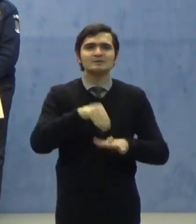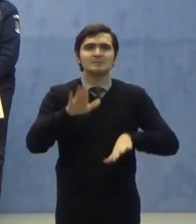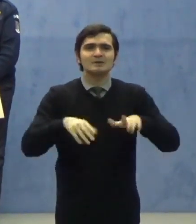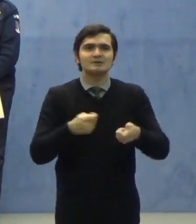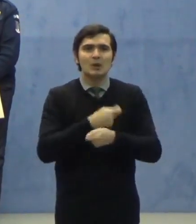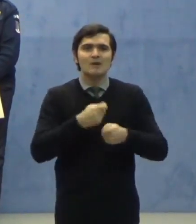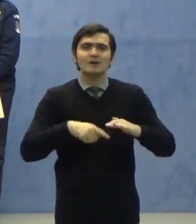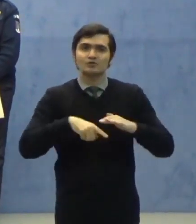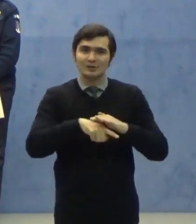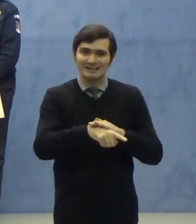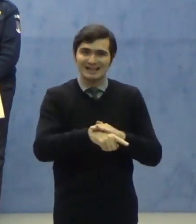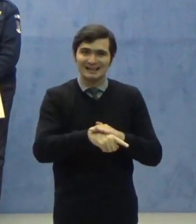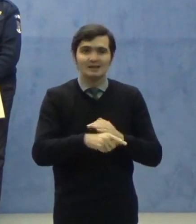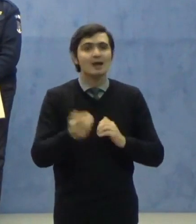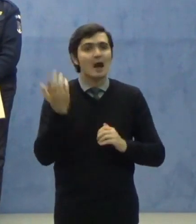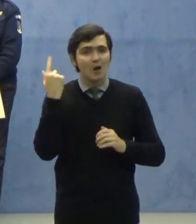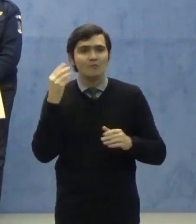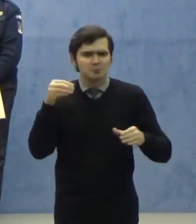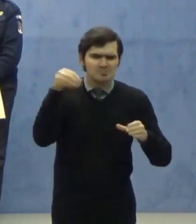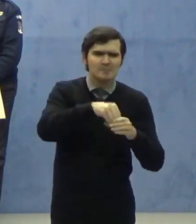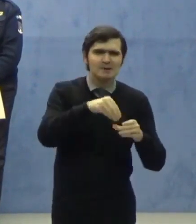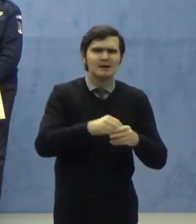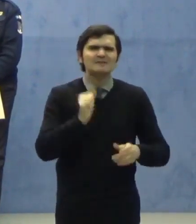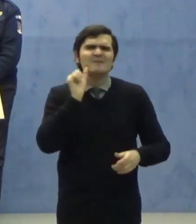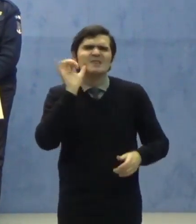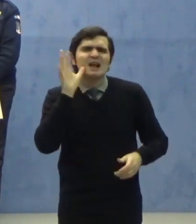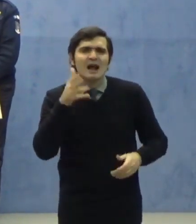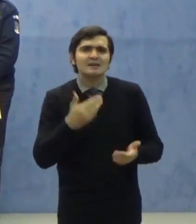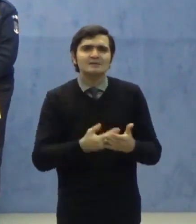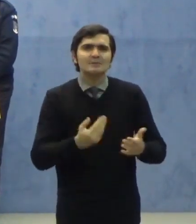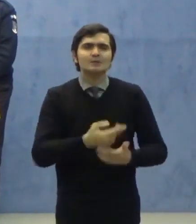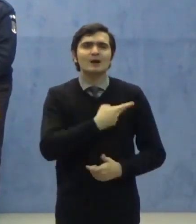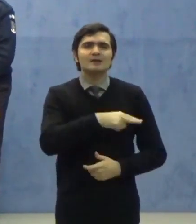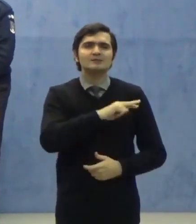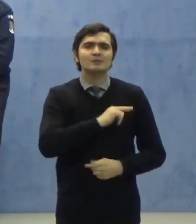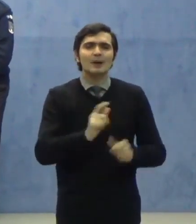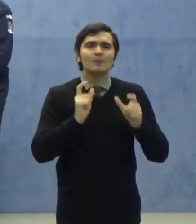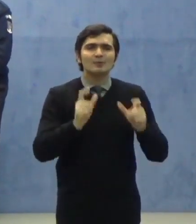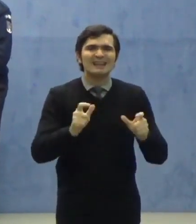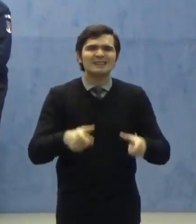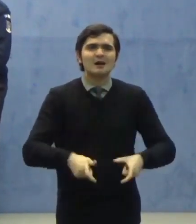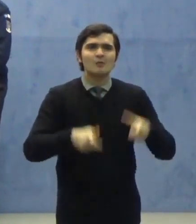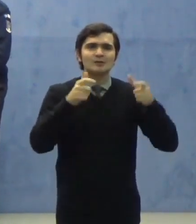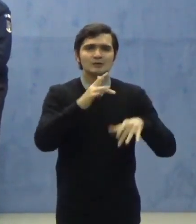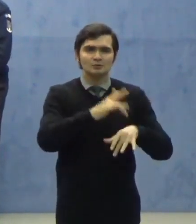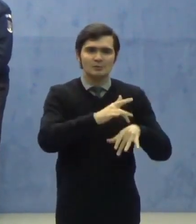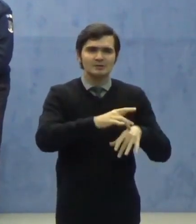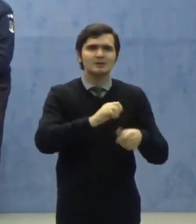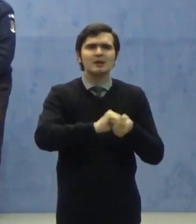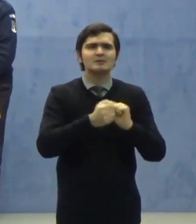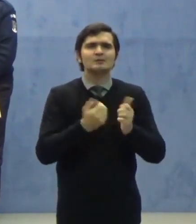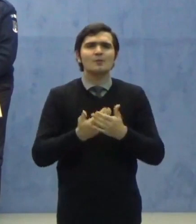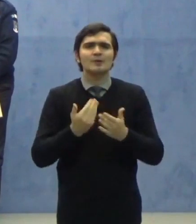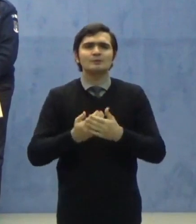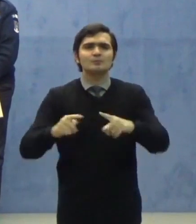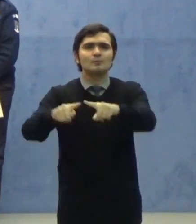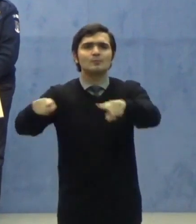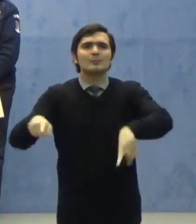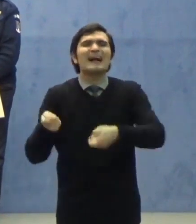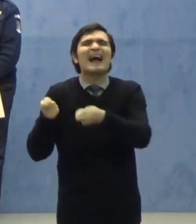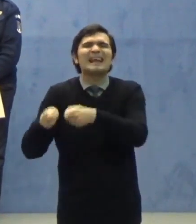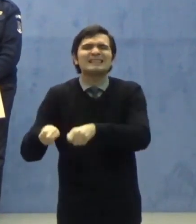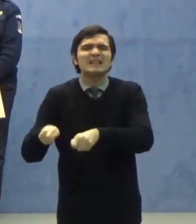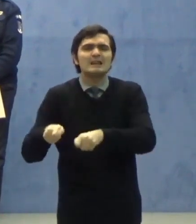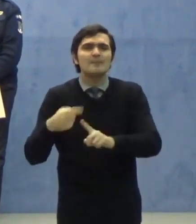Afacerilor Interne au fost implicați zilnic în acțiuni de asigurare a protecției unităților medicale sau de carantină și de